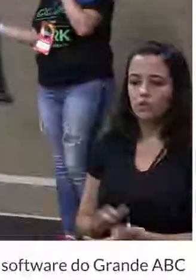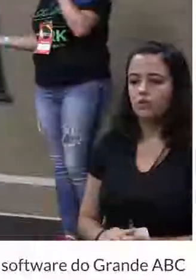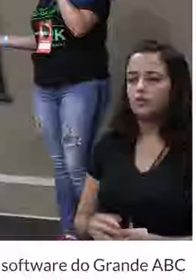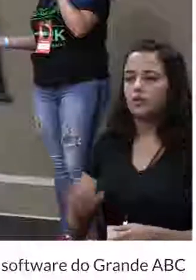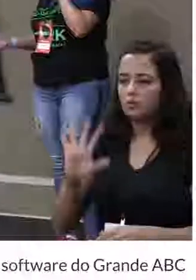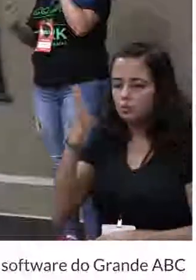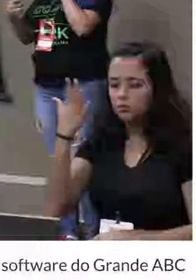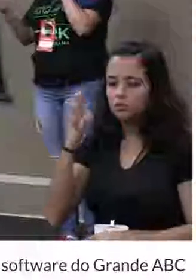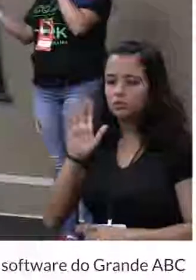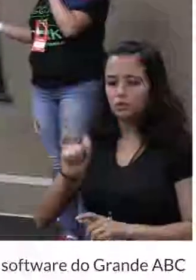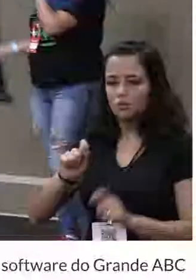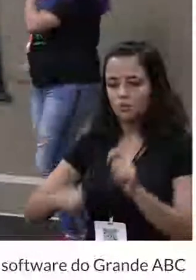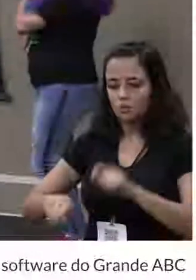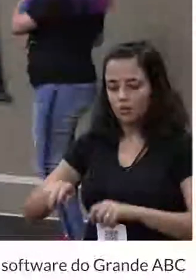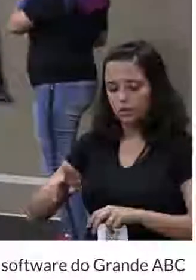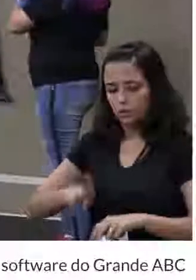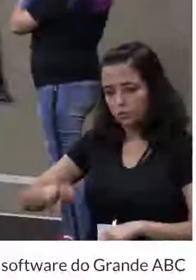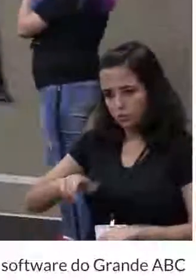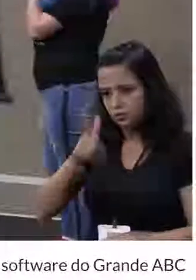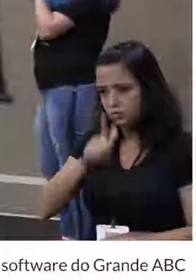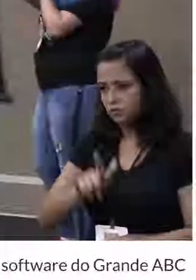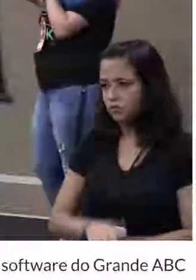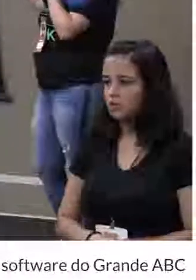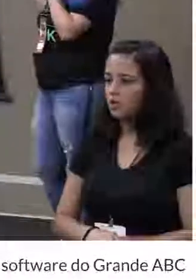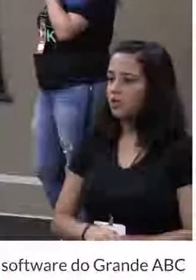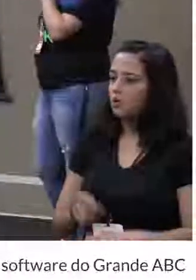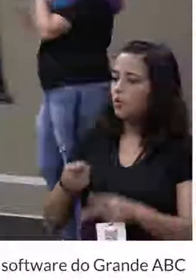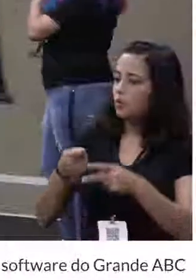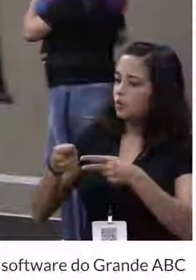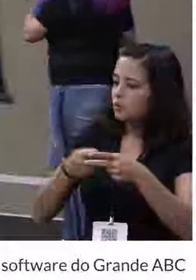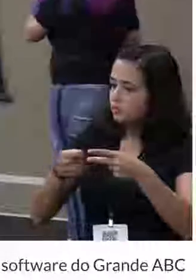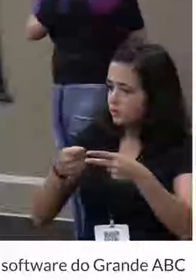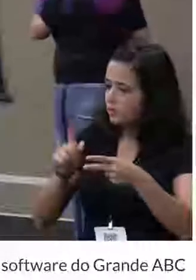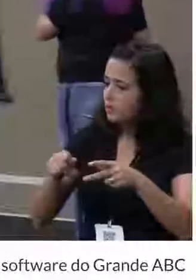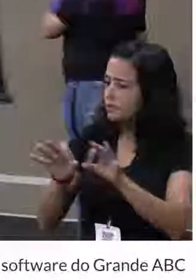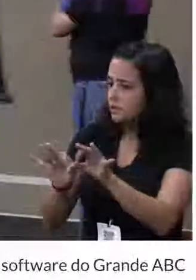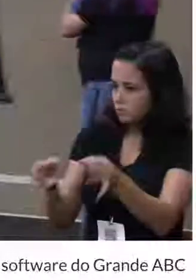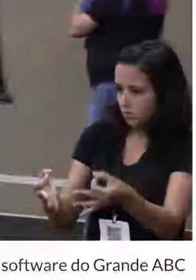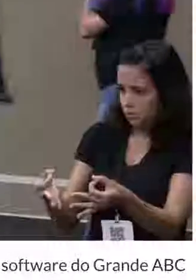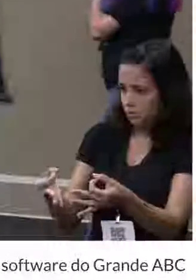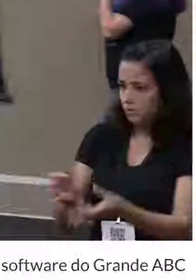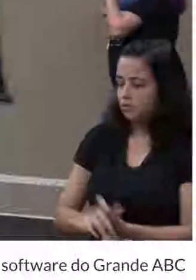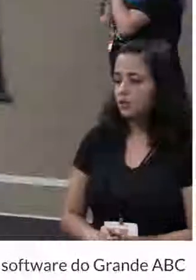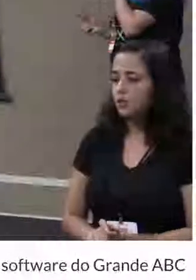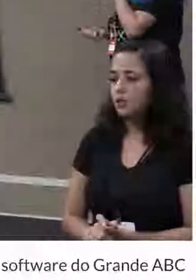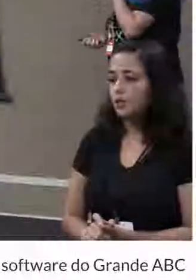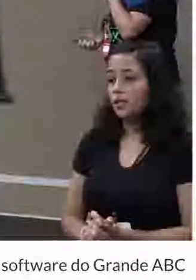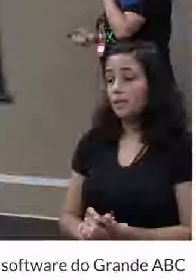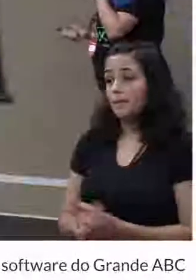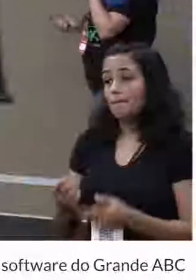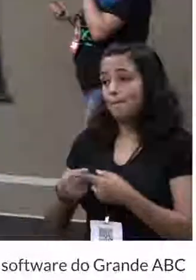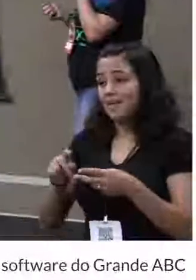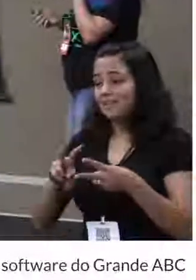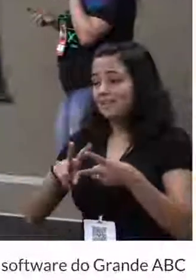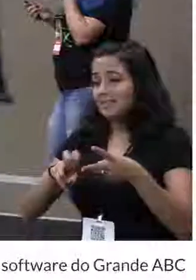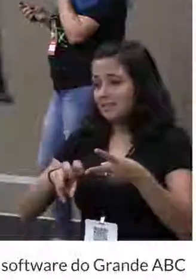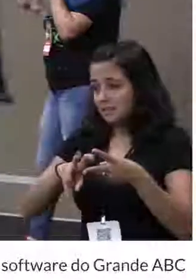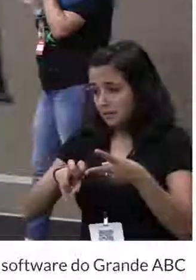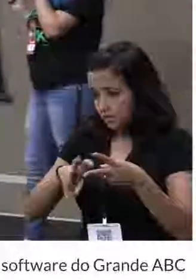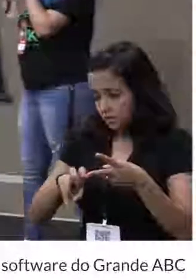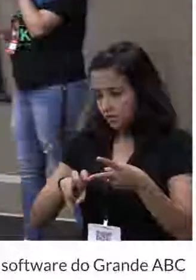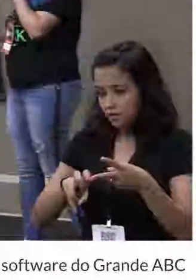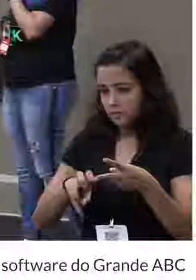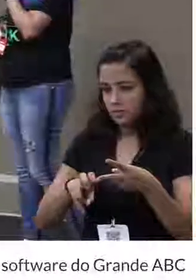usa a nossa solução. Ok. Então, o JavaScript é mais simples de todos. No CSS, está chegando uma coisa